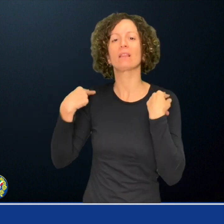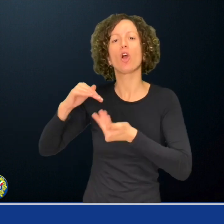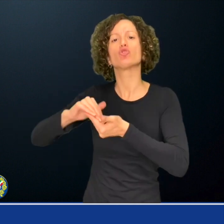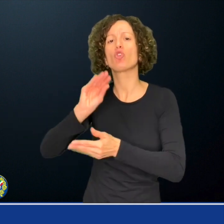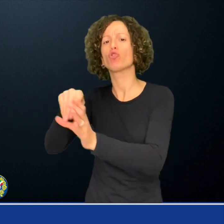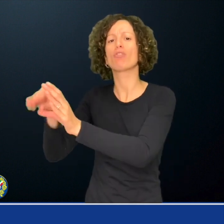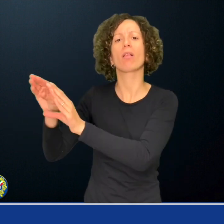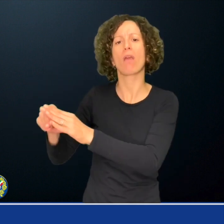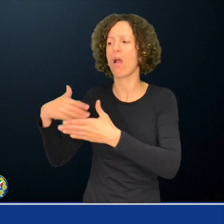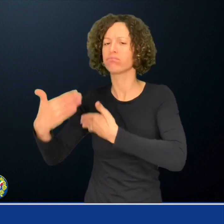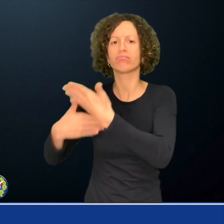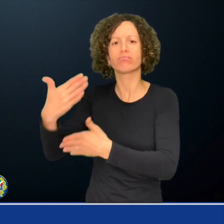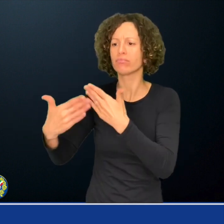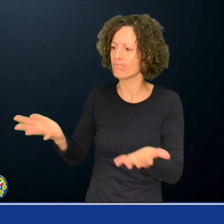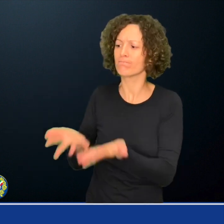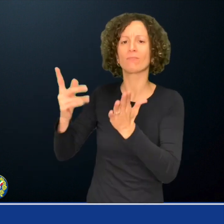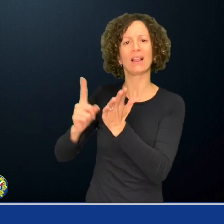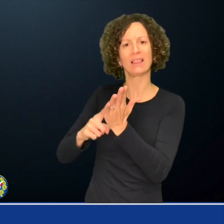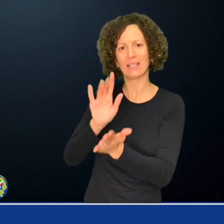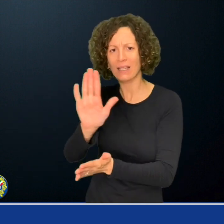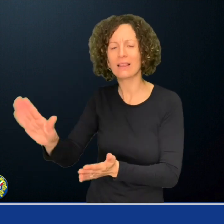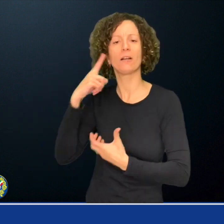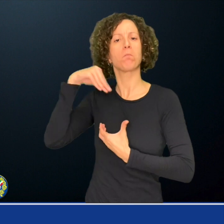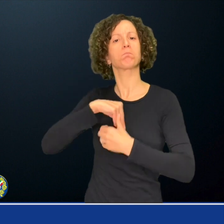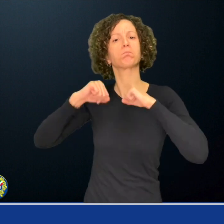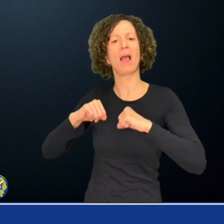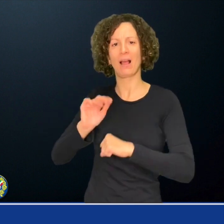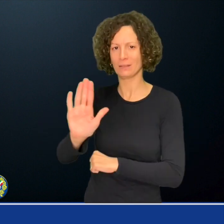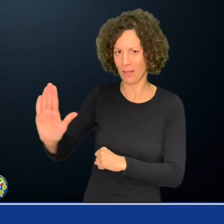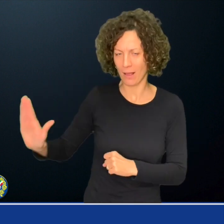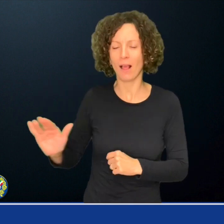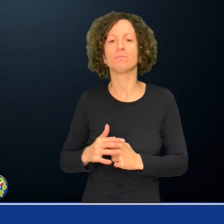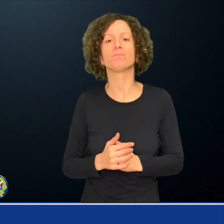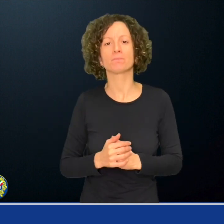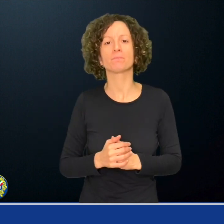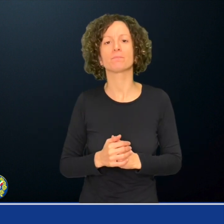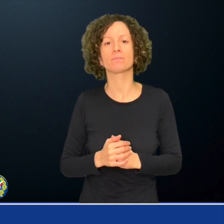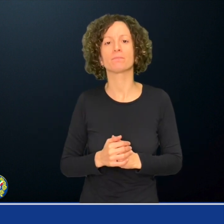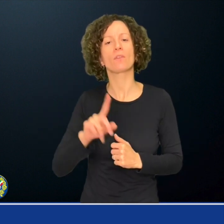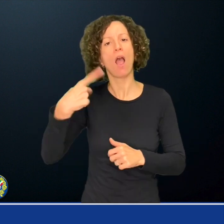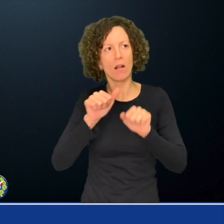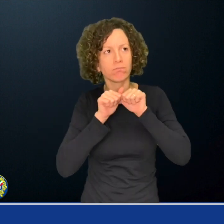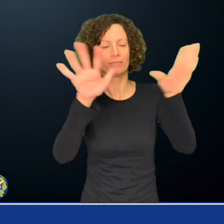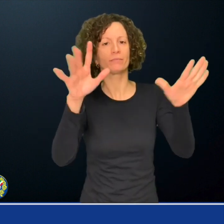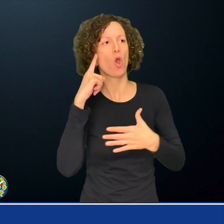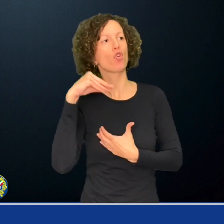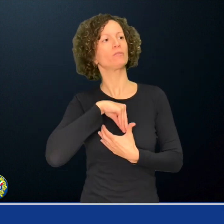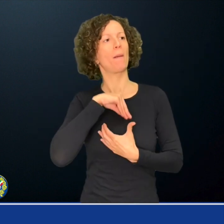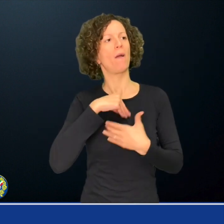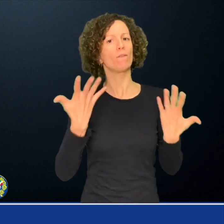disabilità. Più di un miliardo di persone, ovvero circa il 15% della popolazione mondiale, in tutti gli ambiti